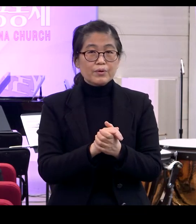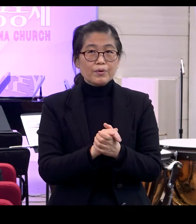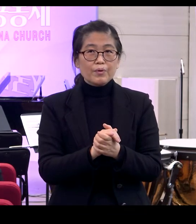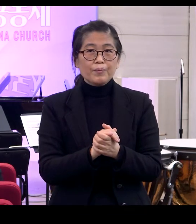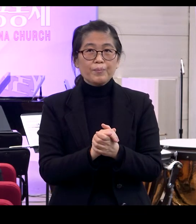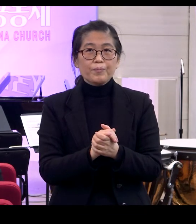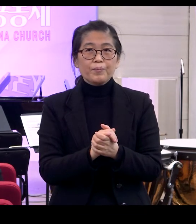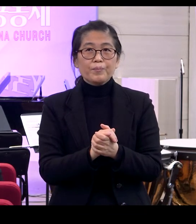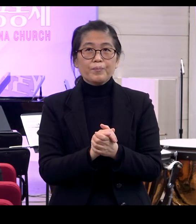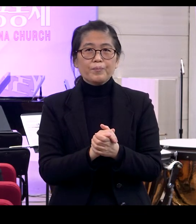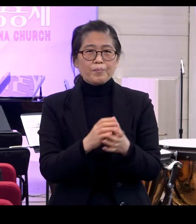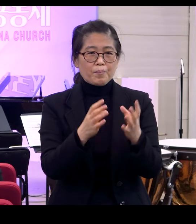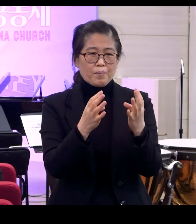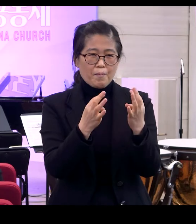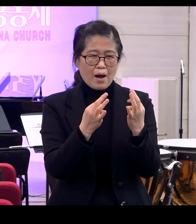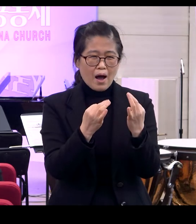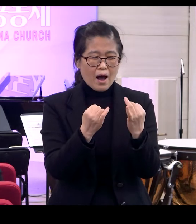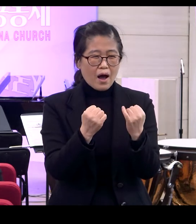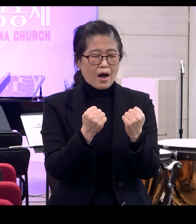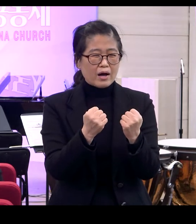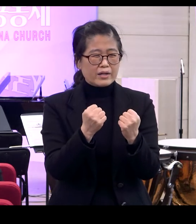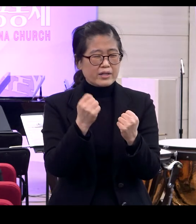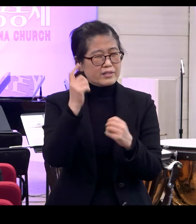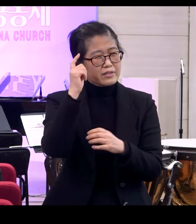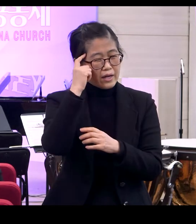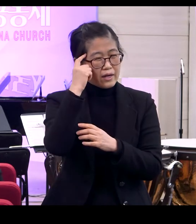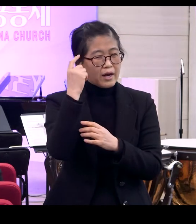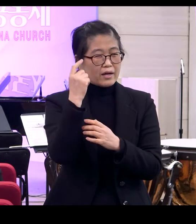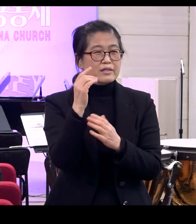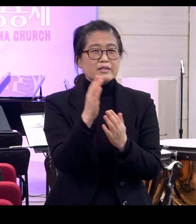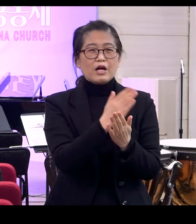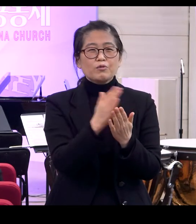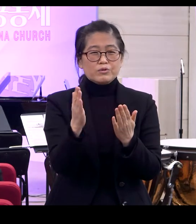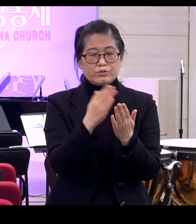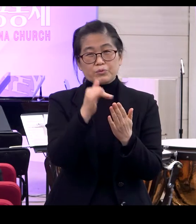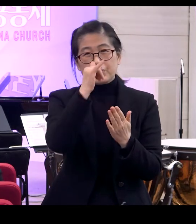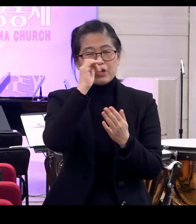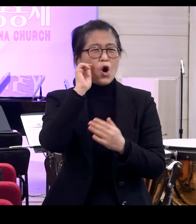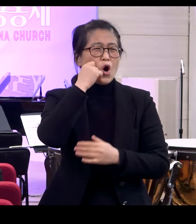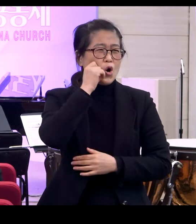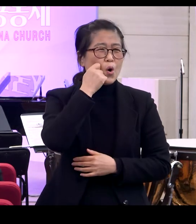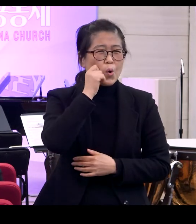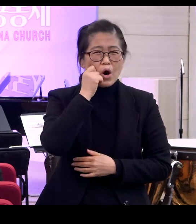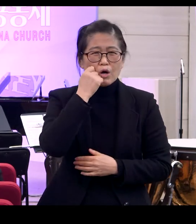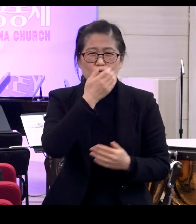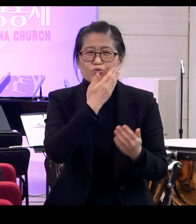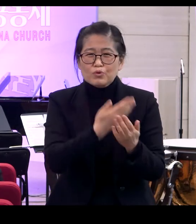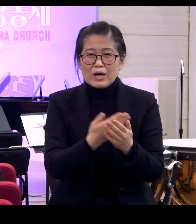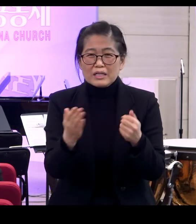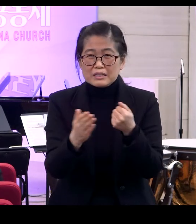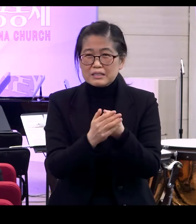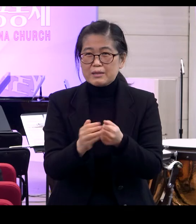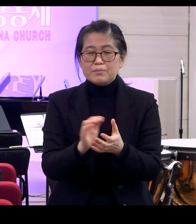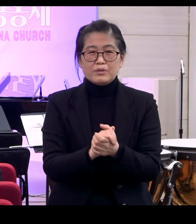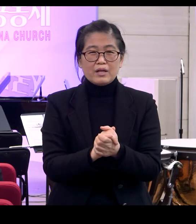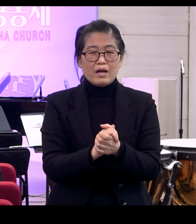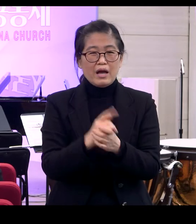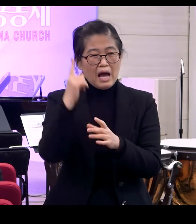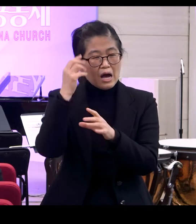많은 어떤 그런 논란들이 있습니다 그것은 이 말씀이 어렵고요 그리고 이 말씀이 중요해서 그래요 그래서 뭐 학자들